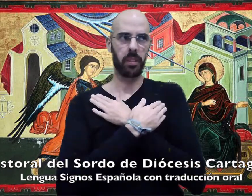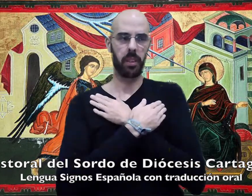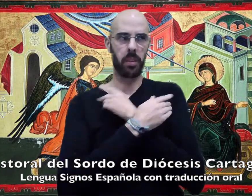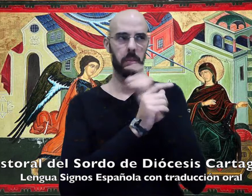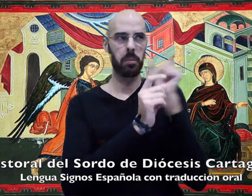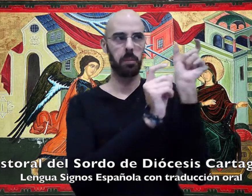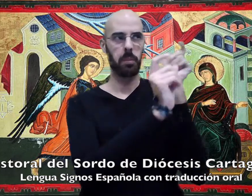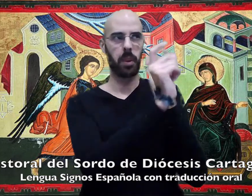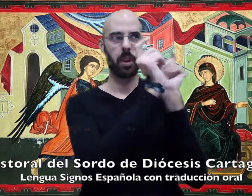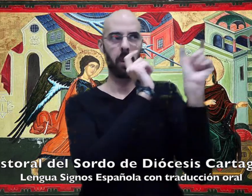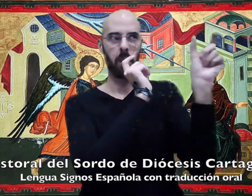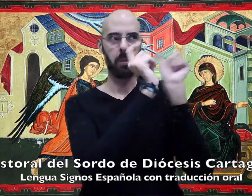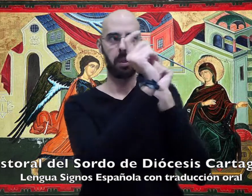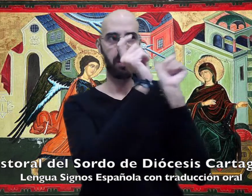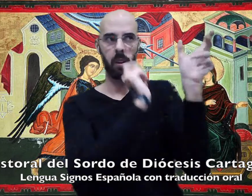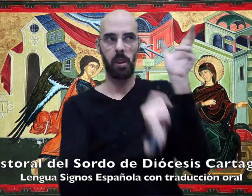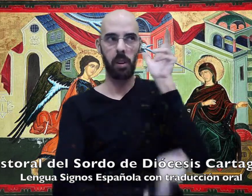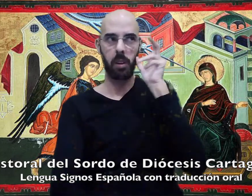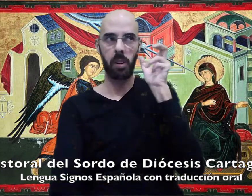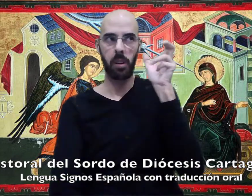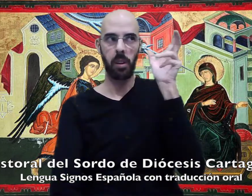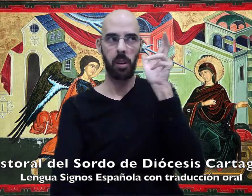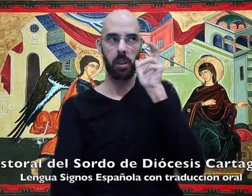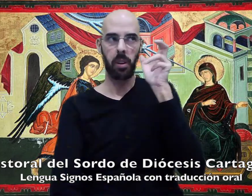Ella se turbó ante estas palabras.